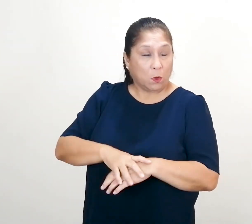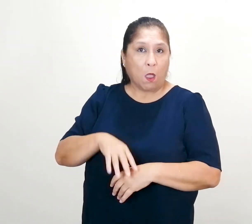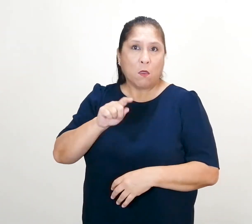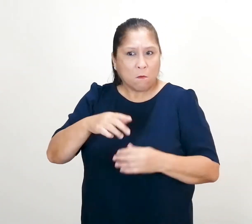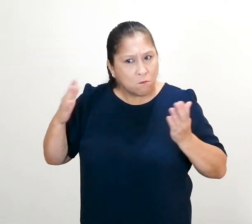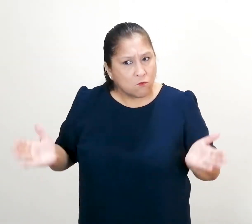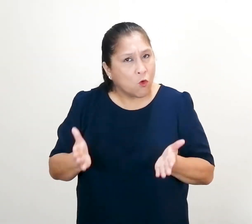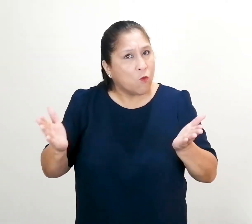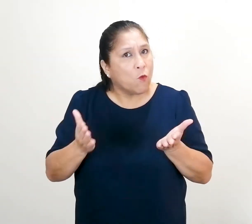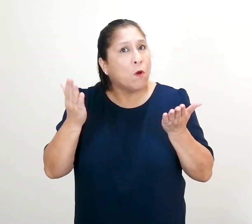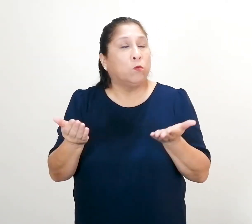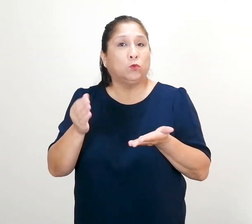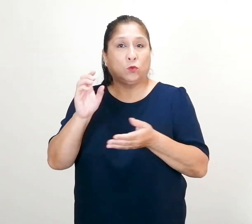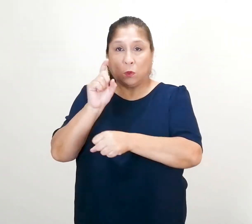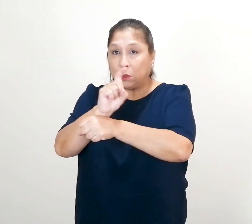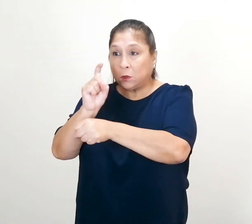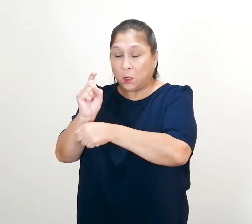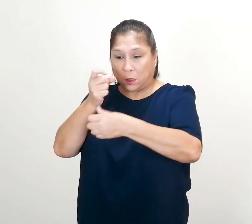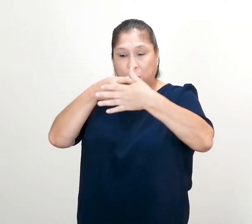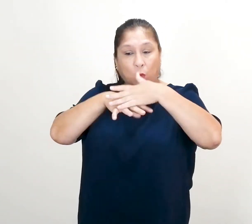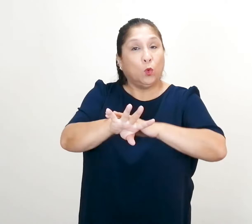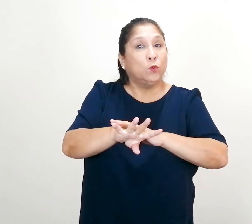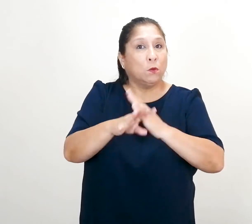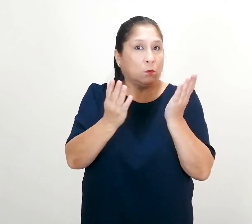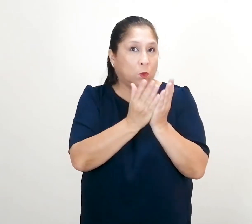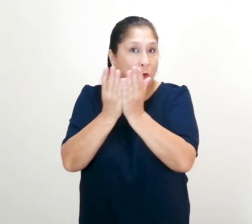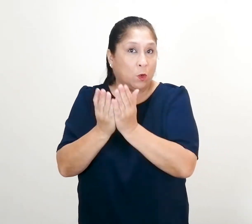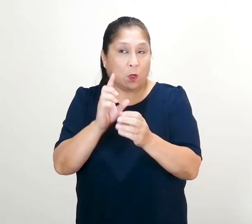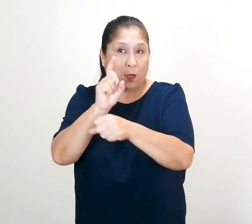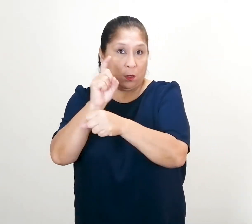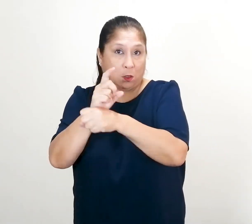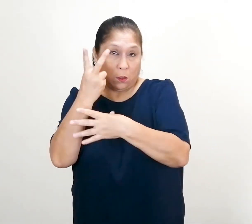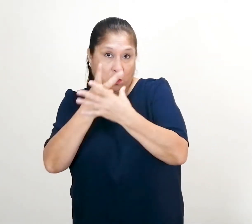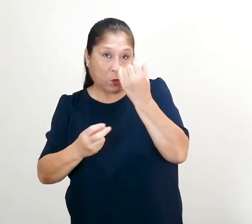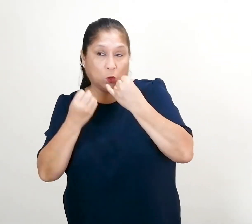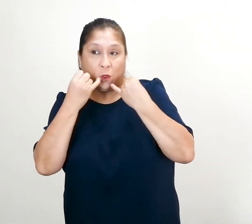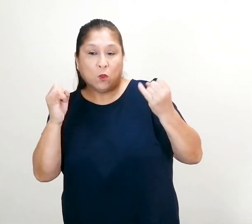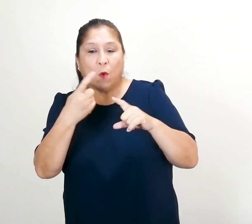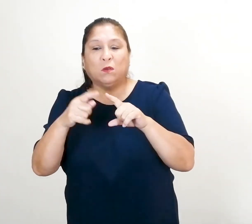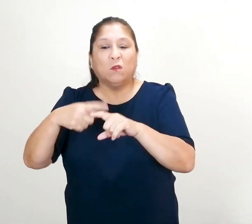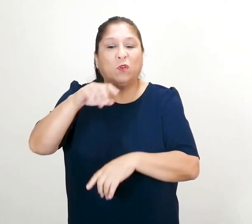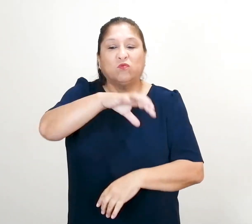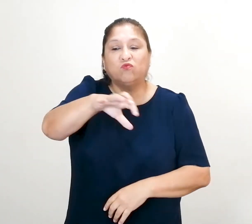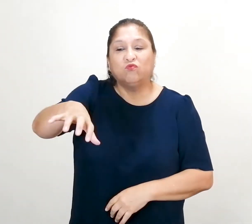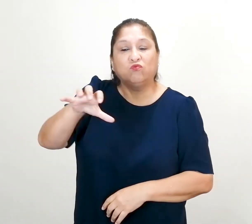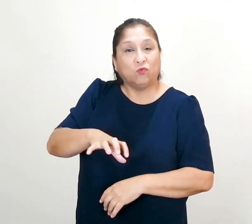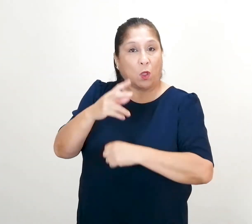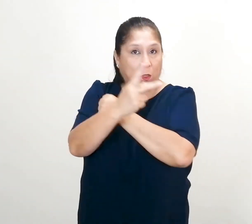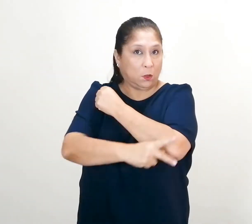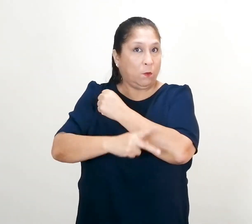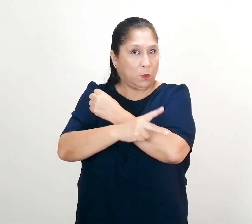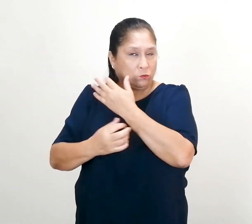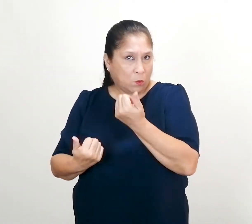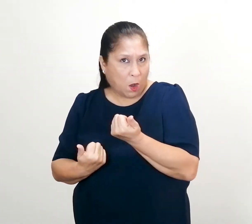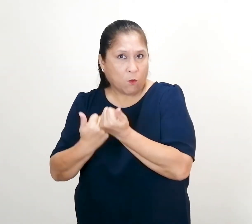la educación inclusiva en los colegios y la enseñanza bilingüe en diversas zonas del país. Contribuyendo a la promoción,